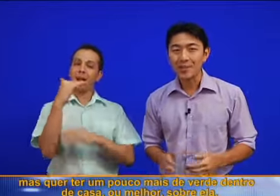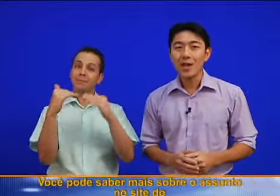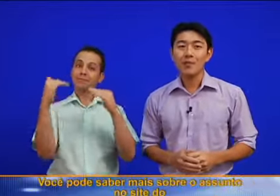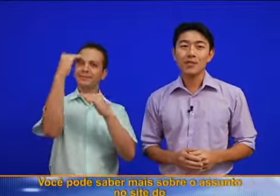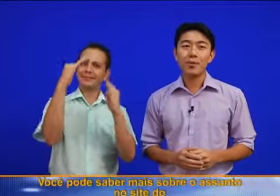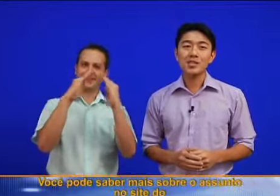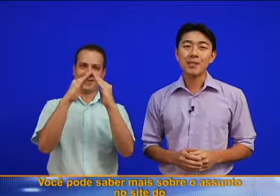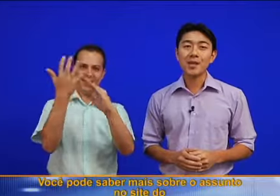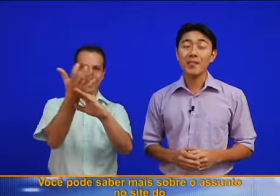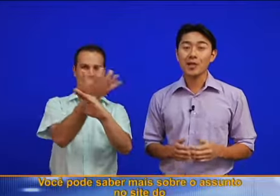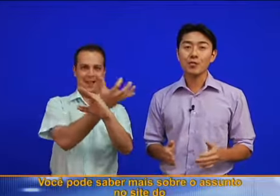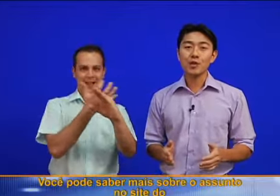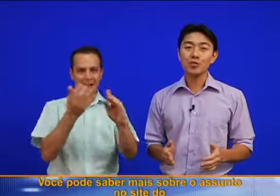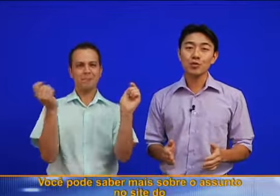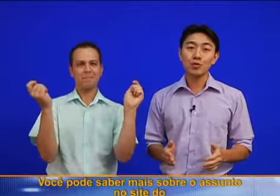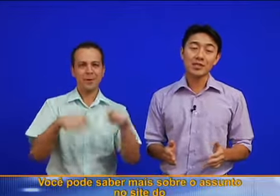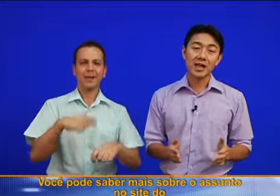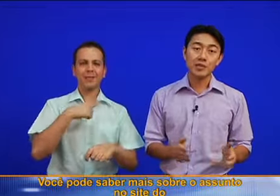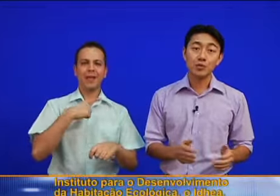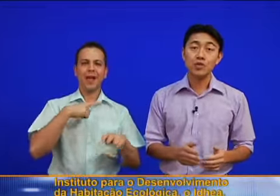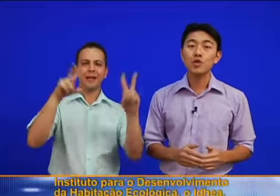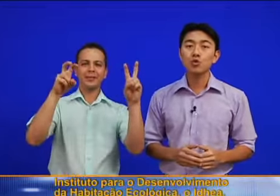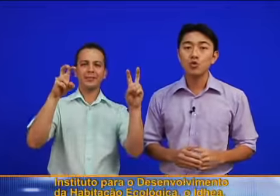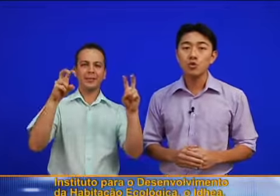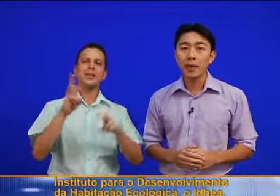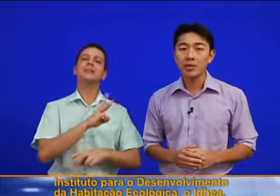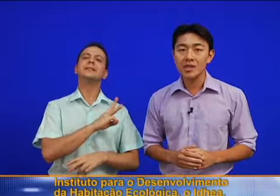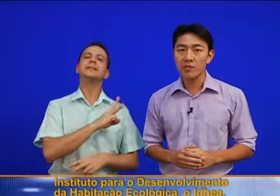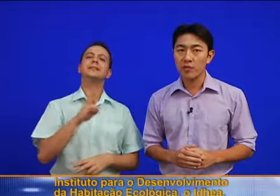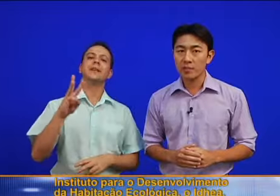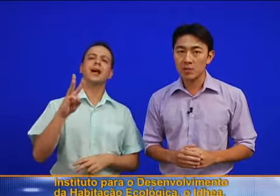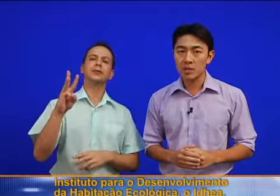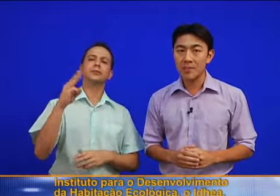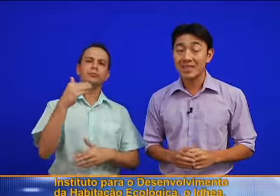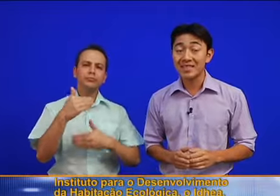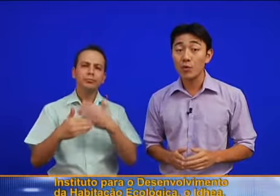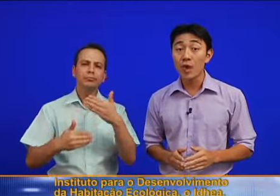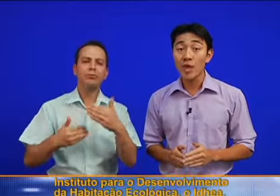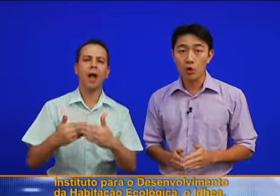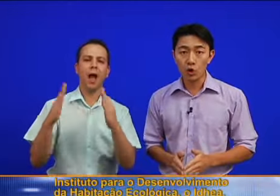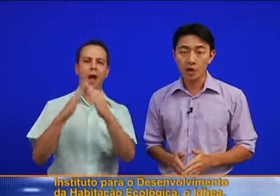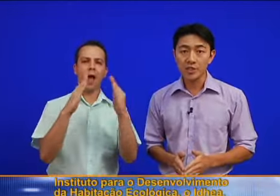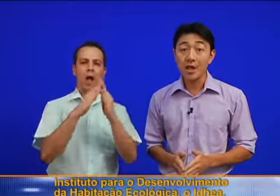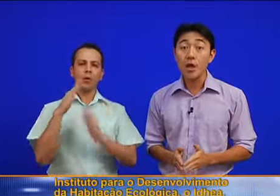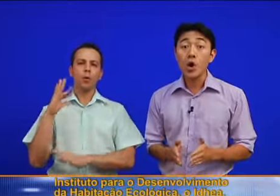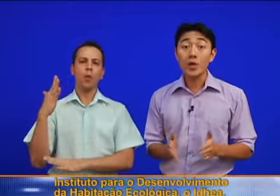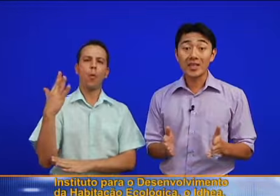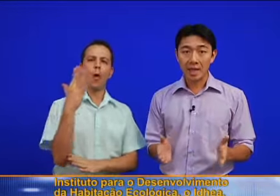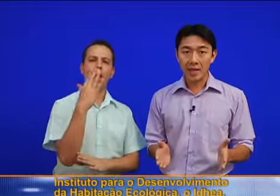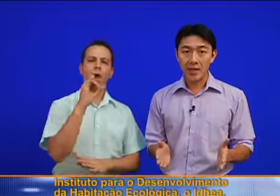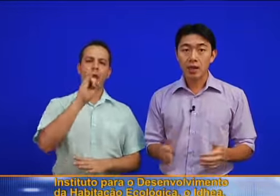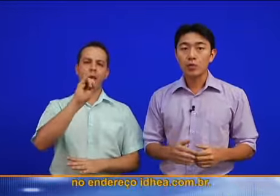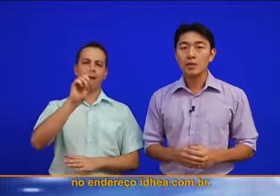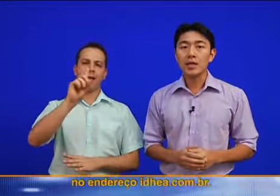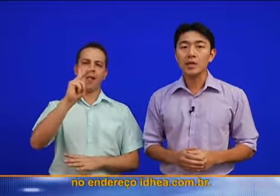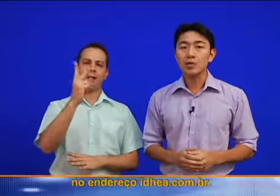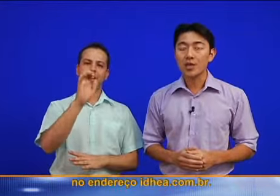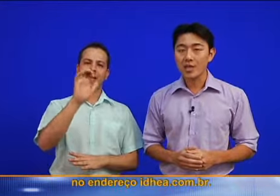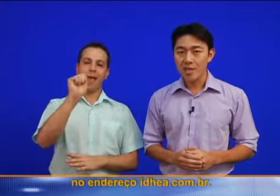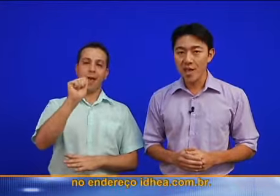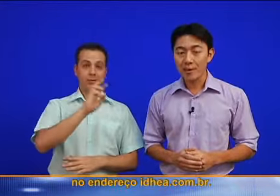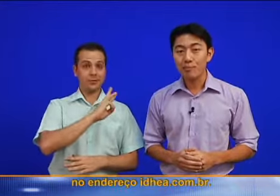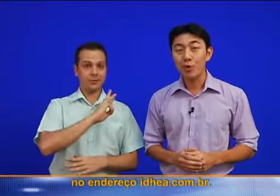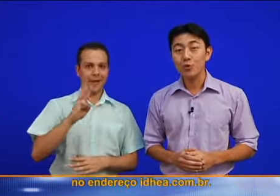sobre ela. Você pode saber mais sobre o assunto no site do Instituto para o Desenvolvimento da Habitação Ecológica, o IDEA, no